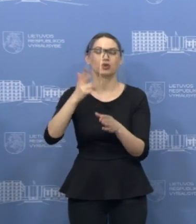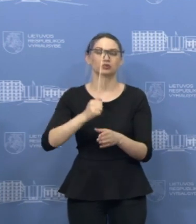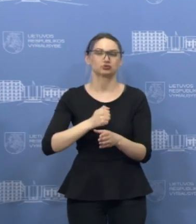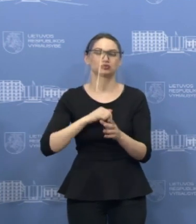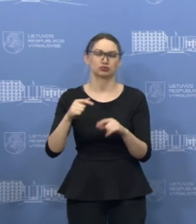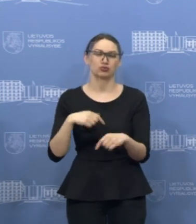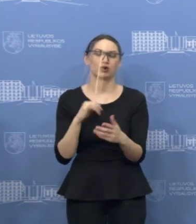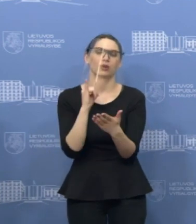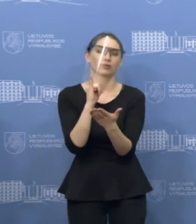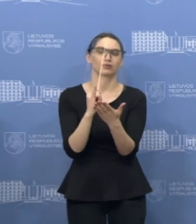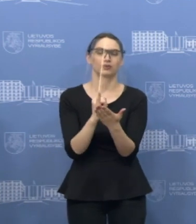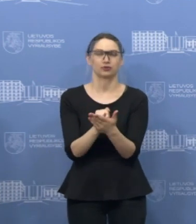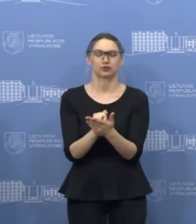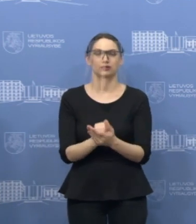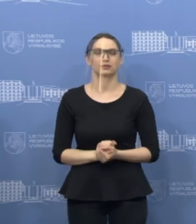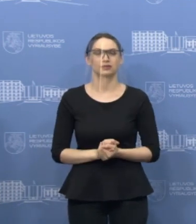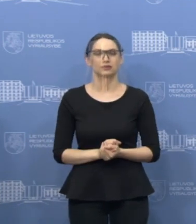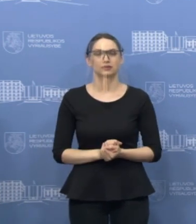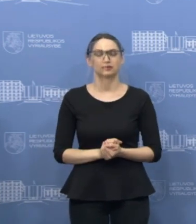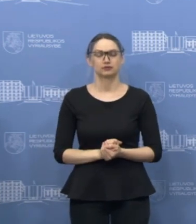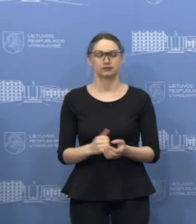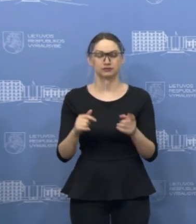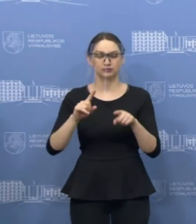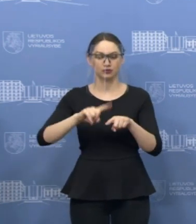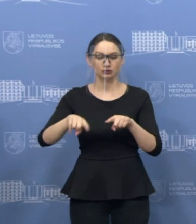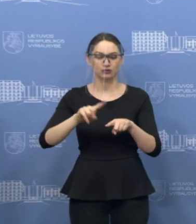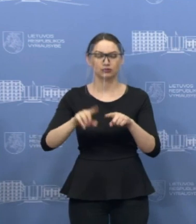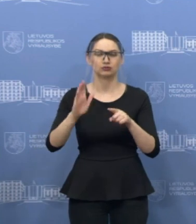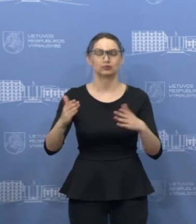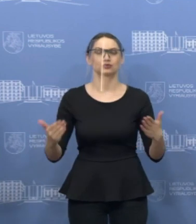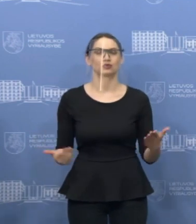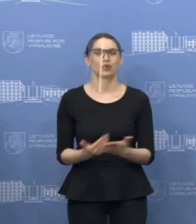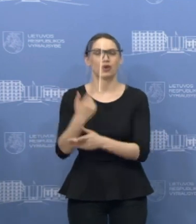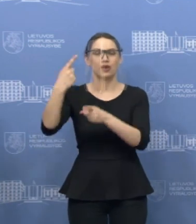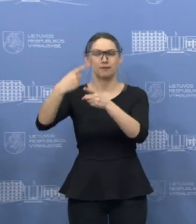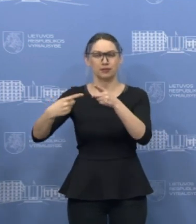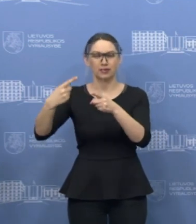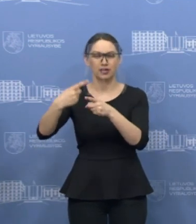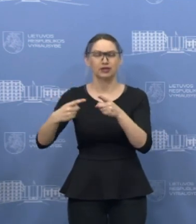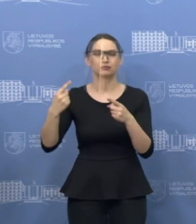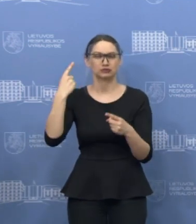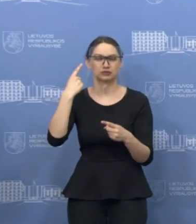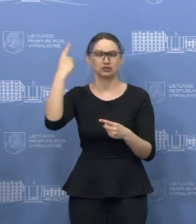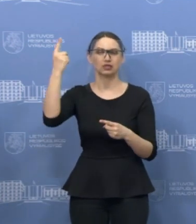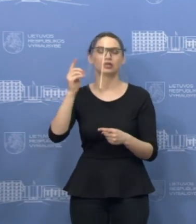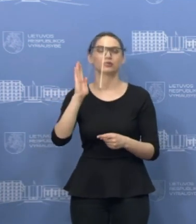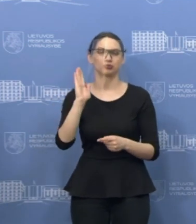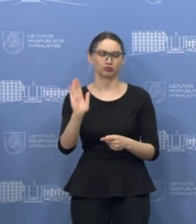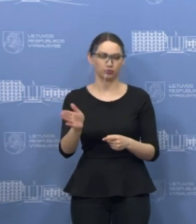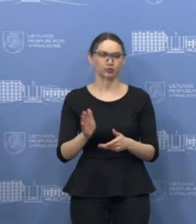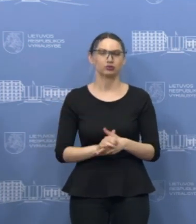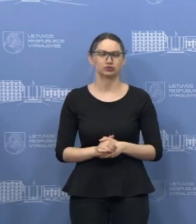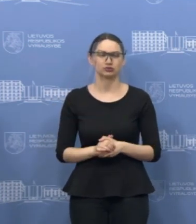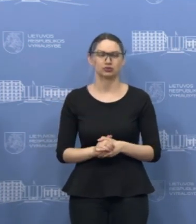priemonių netrukus bus paleistos naujos priemonės, kurios bus tikslingai